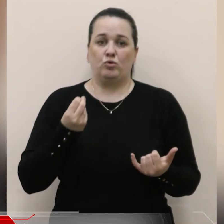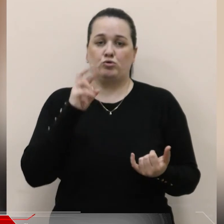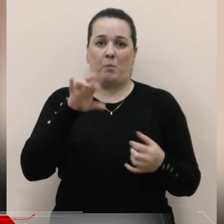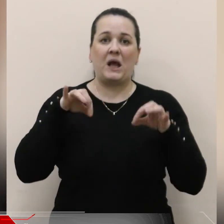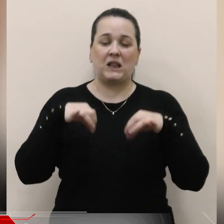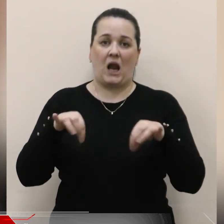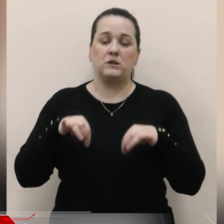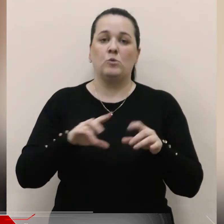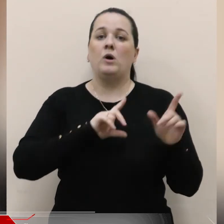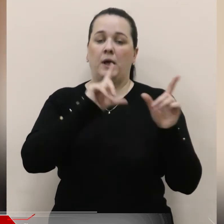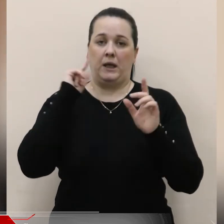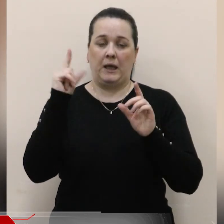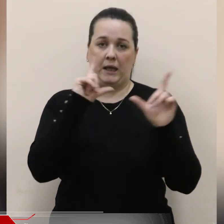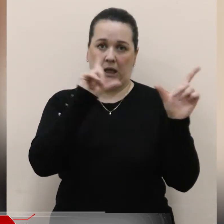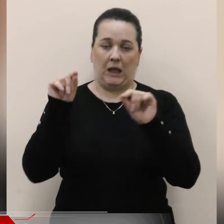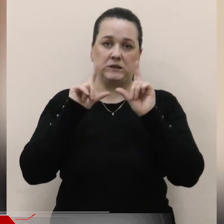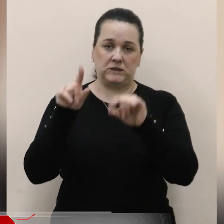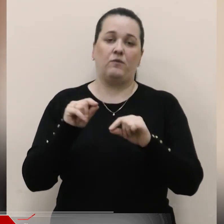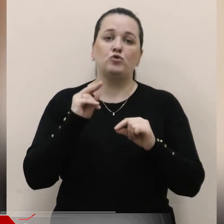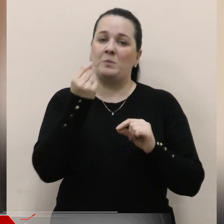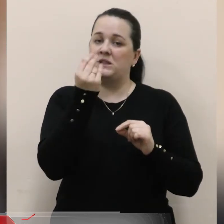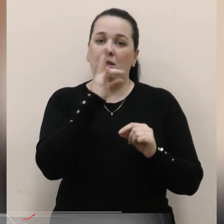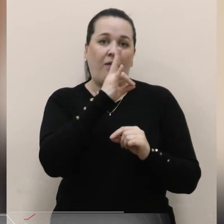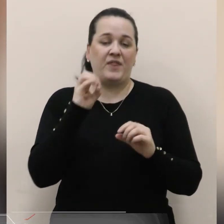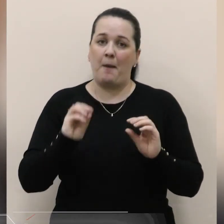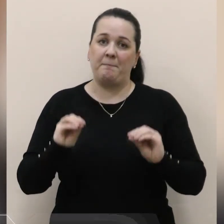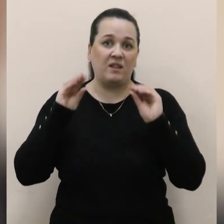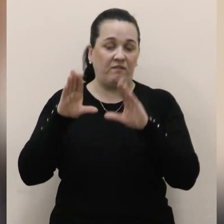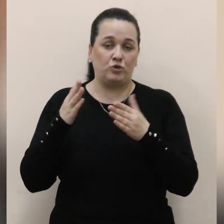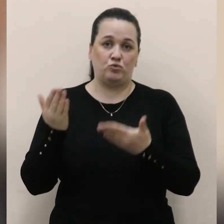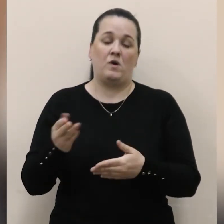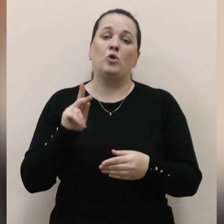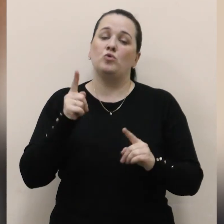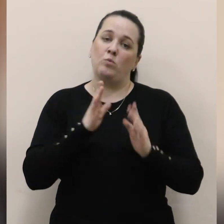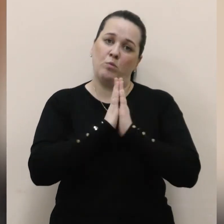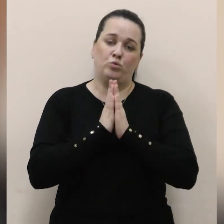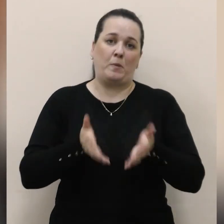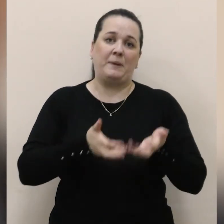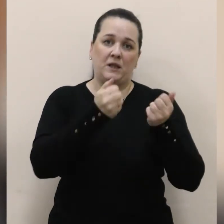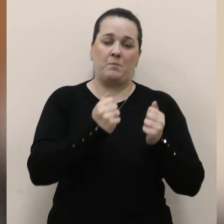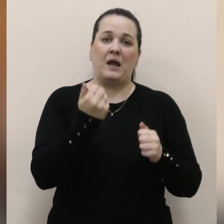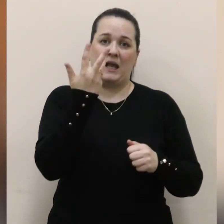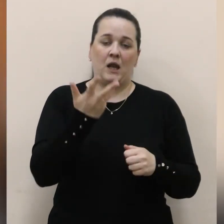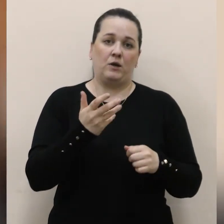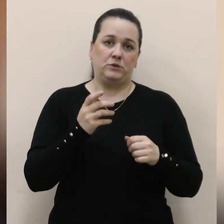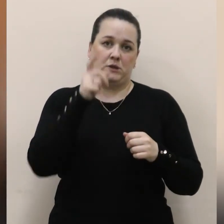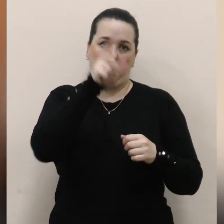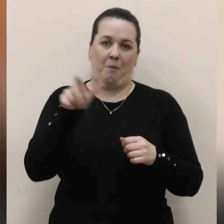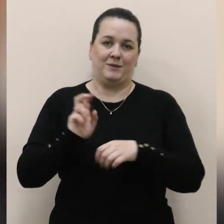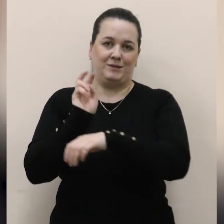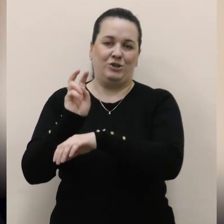транспорт їздив і щоб ціна не підвищувалася. Тому підтримуємо кількості пасажирів. Ми